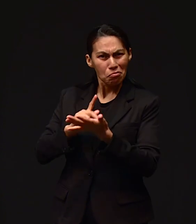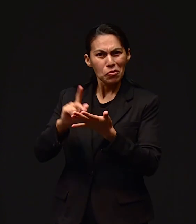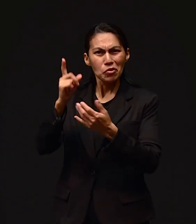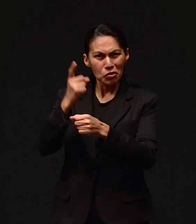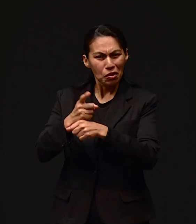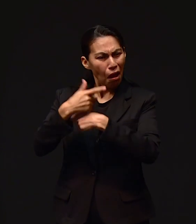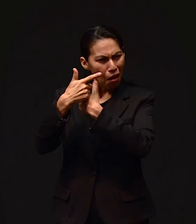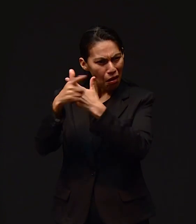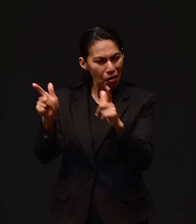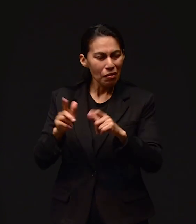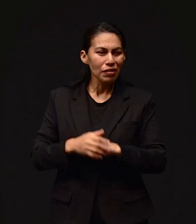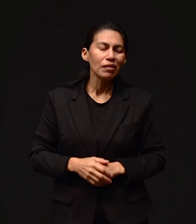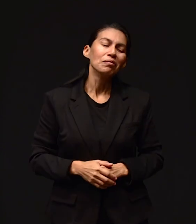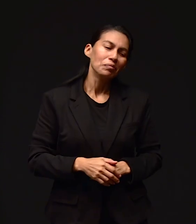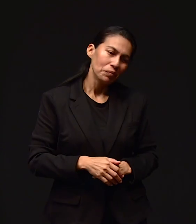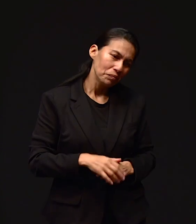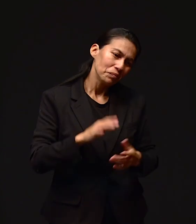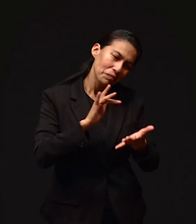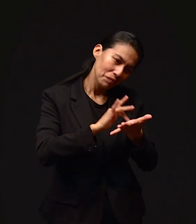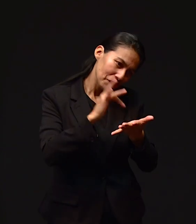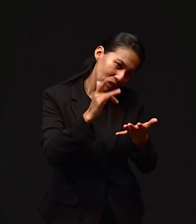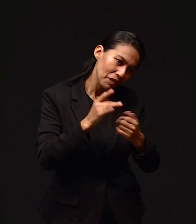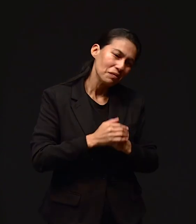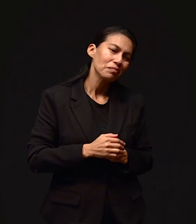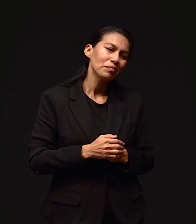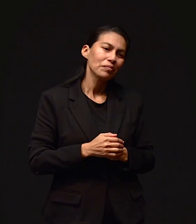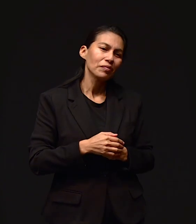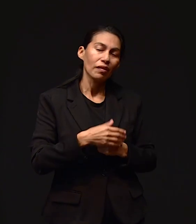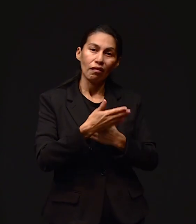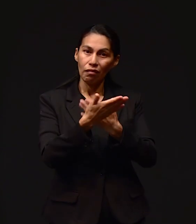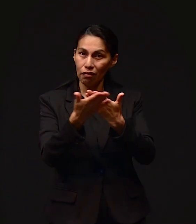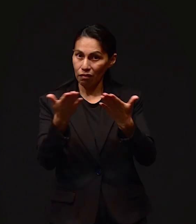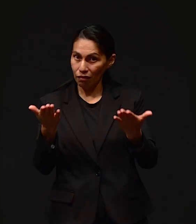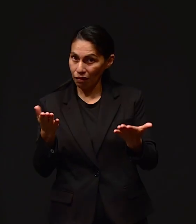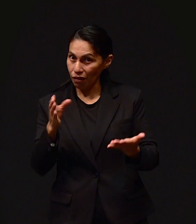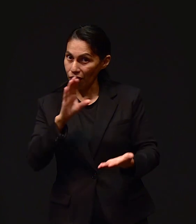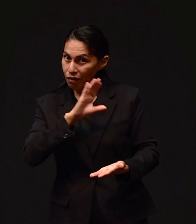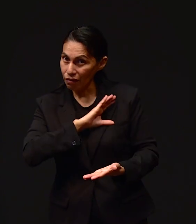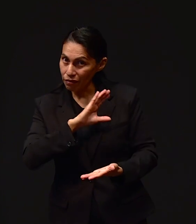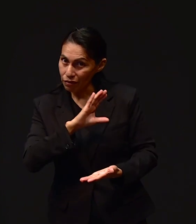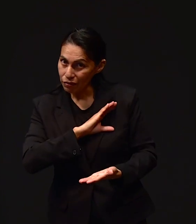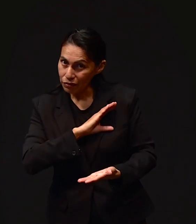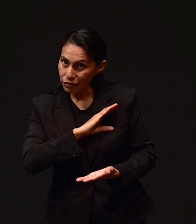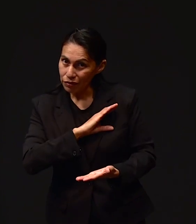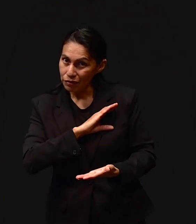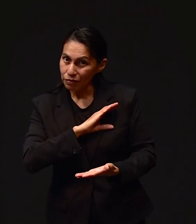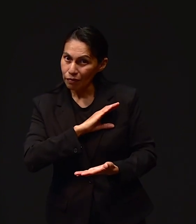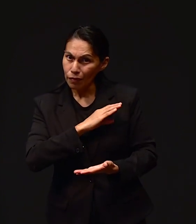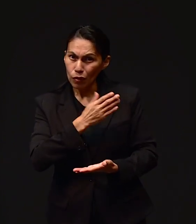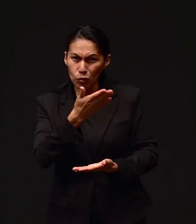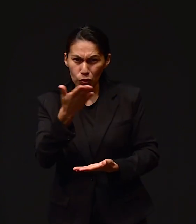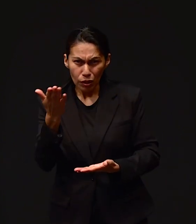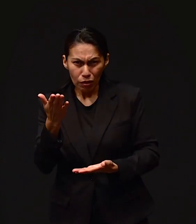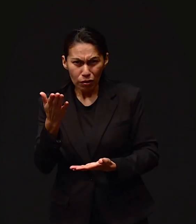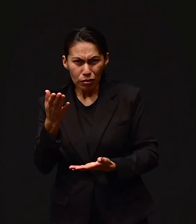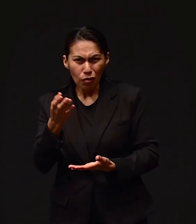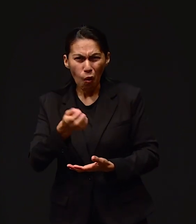a su voluntad Gracias Dina a su voluntad Así que queridos No tenemos Por qué